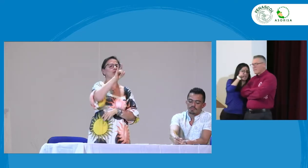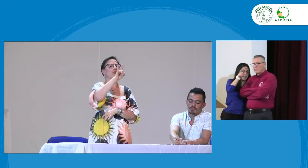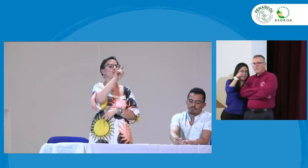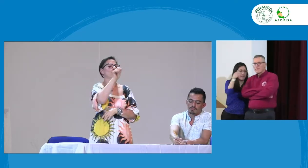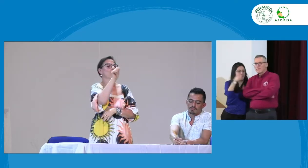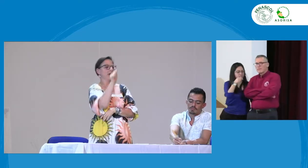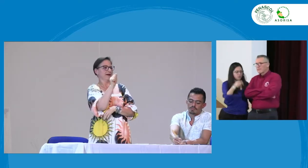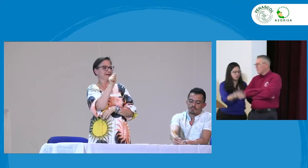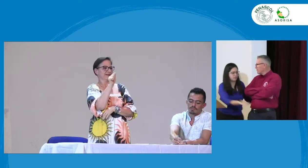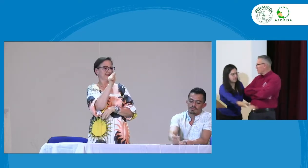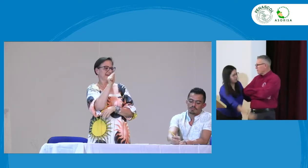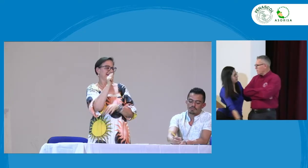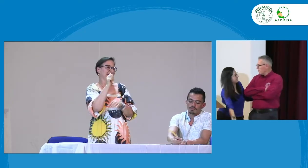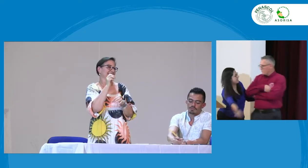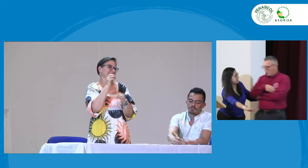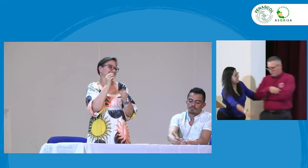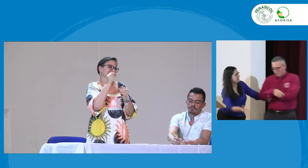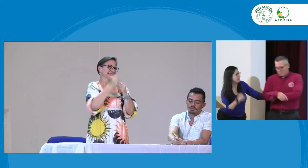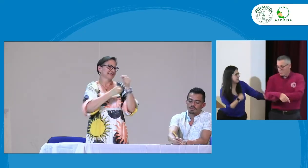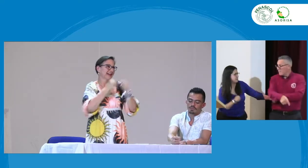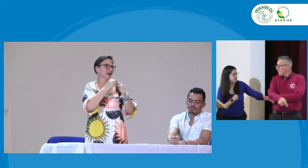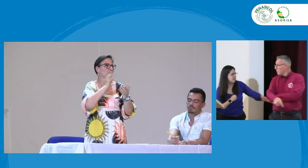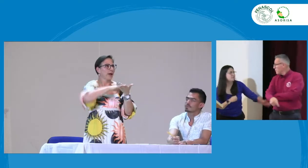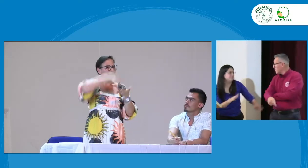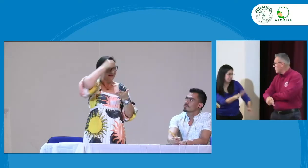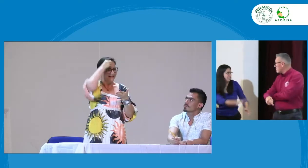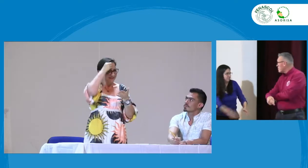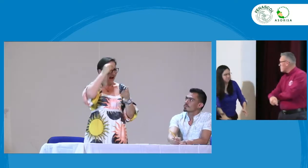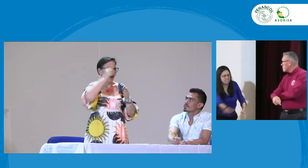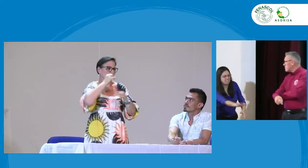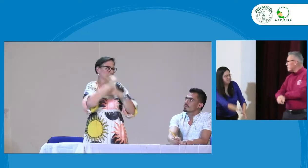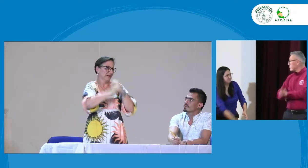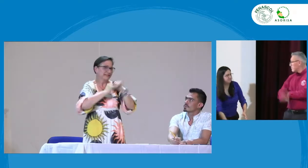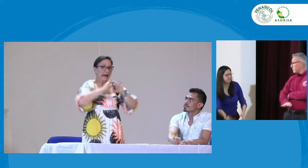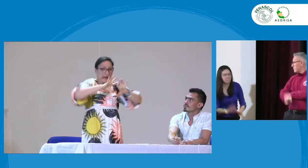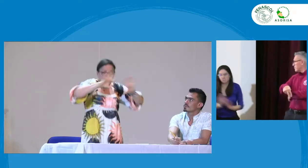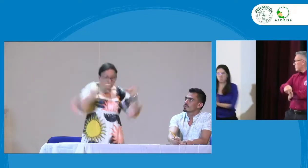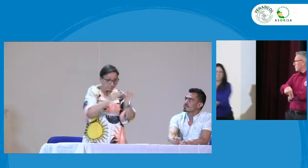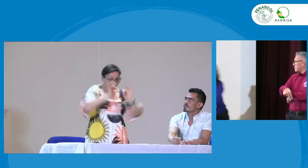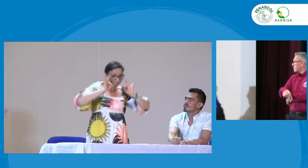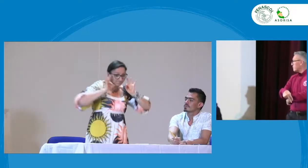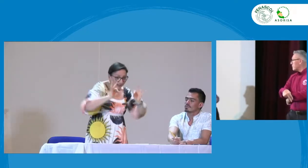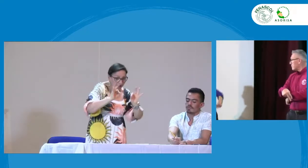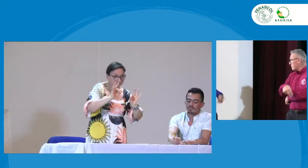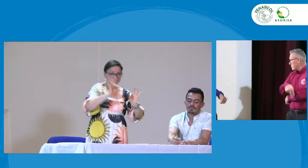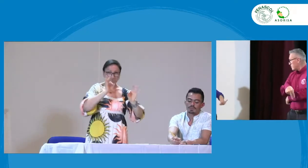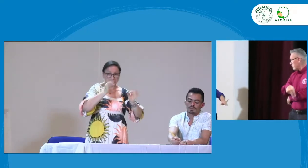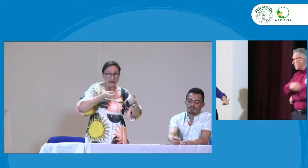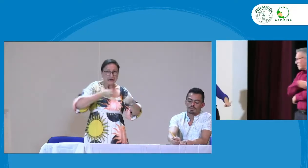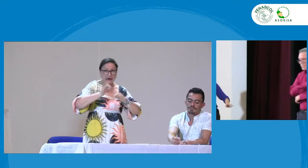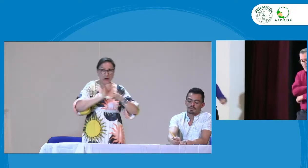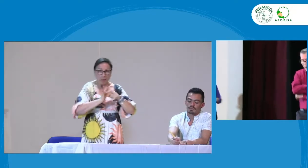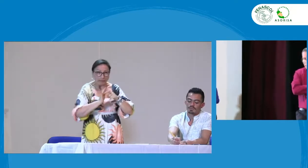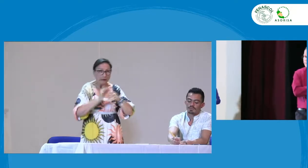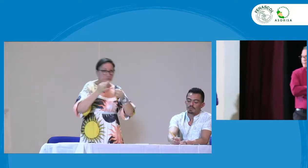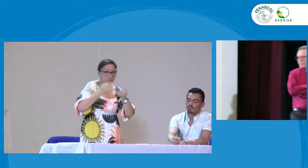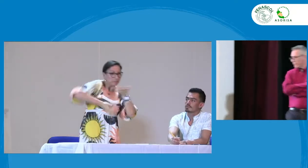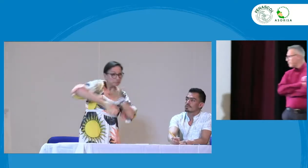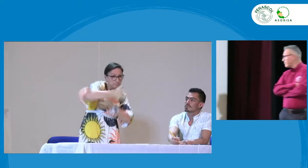está cumpliendo, veo que se habla más de DUA, ¿sí? el diseño universal de aprendizaje, pero que